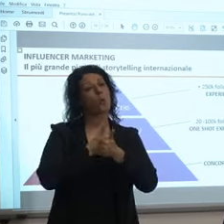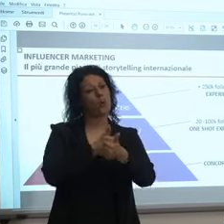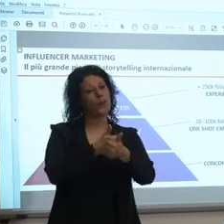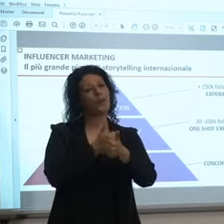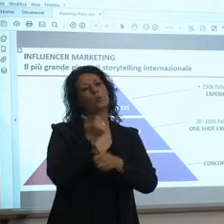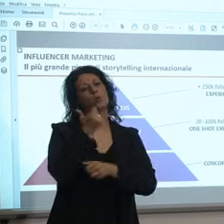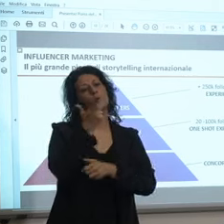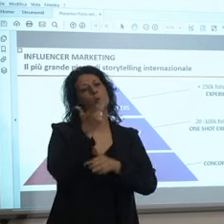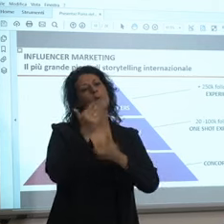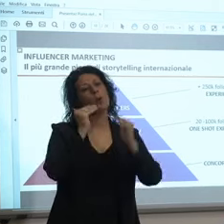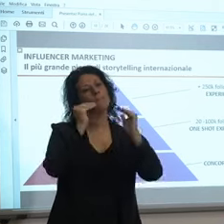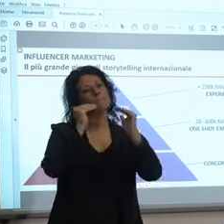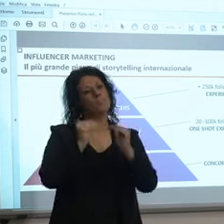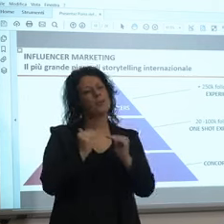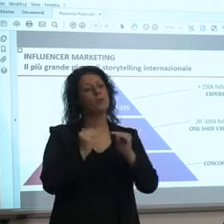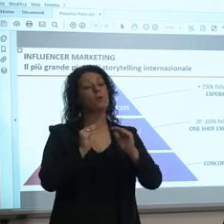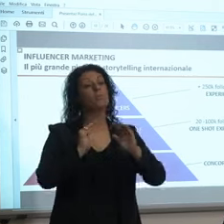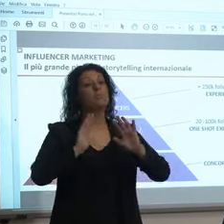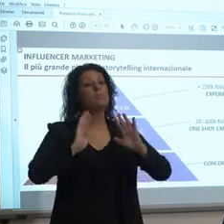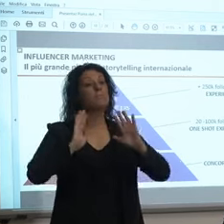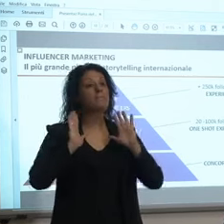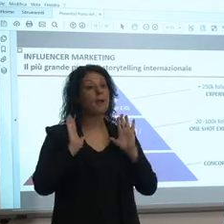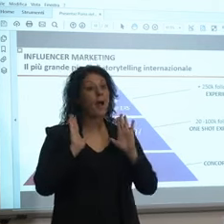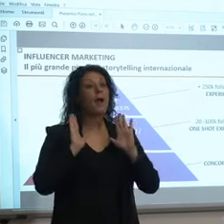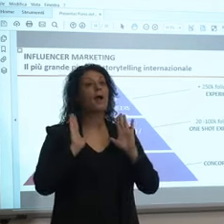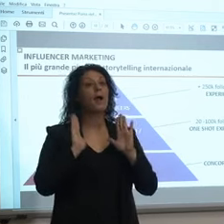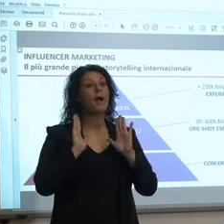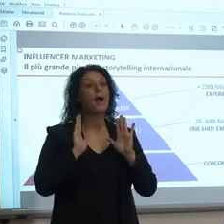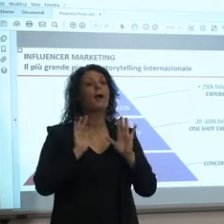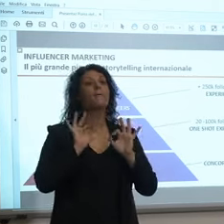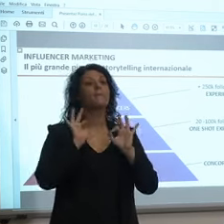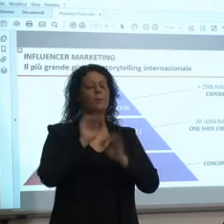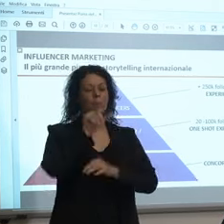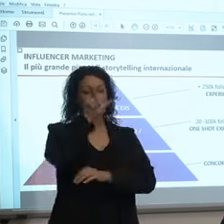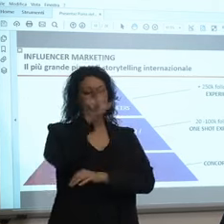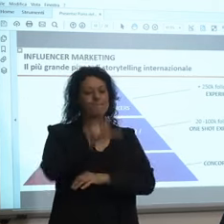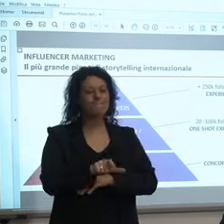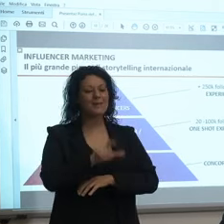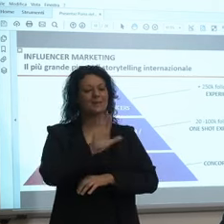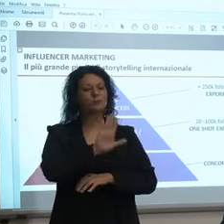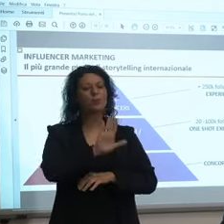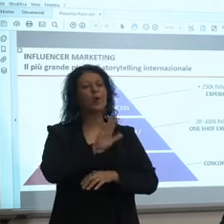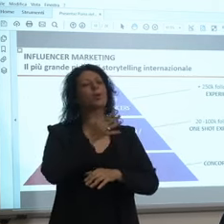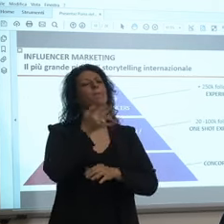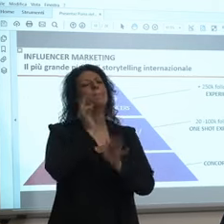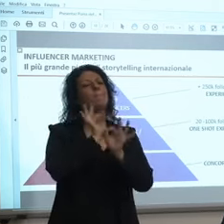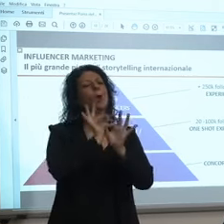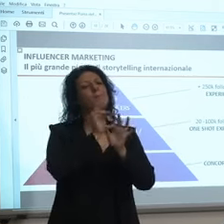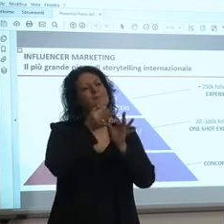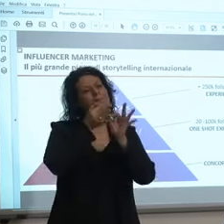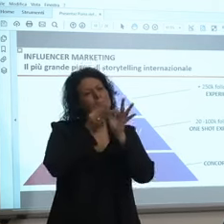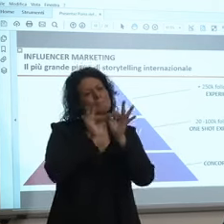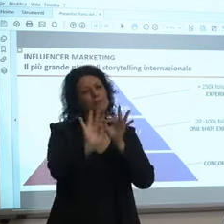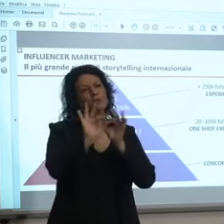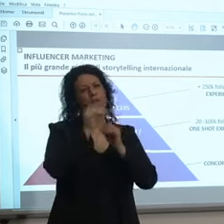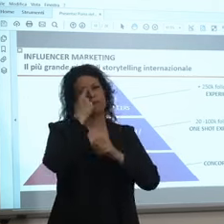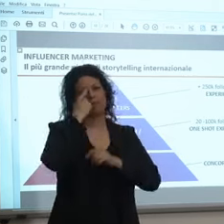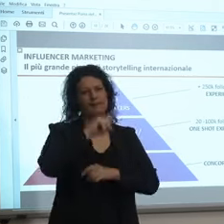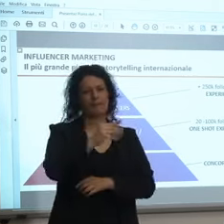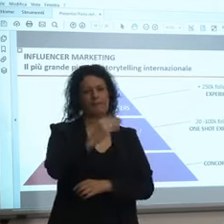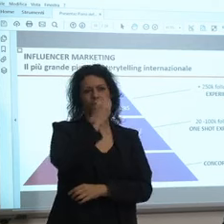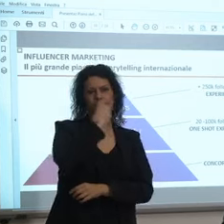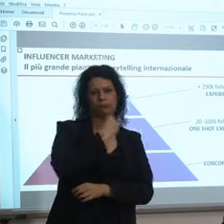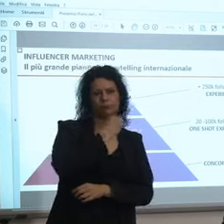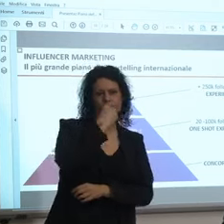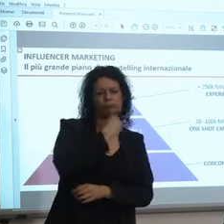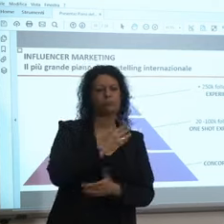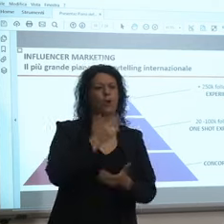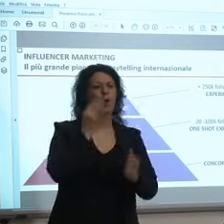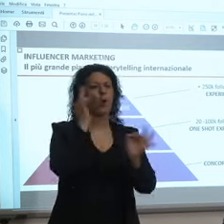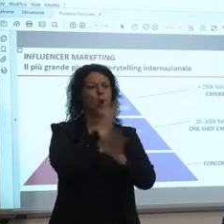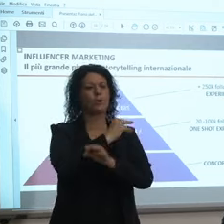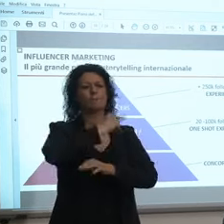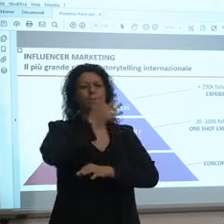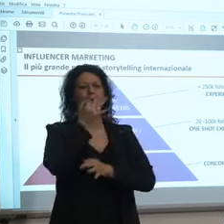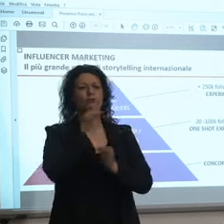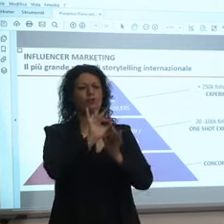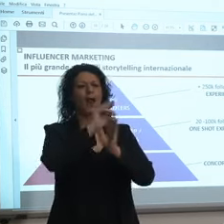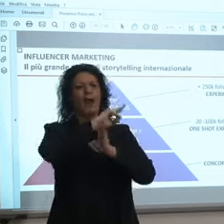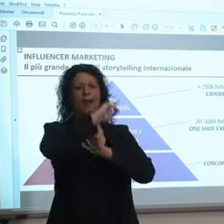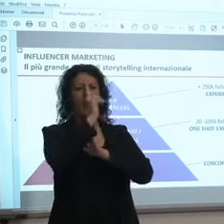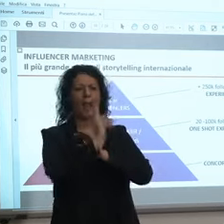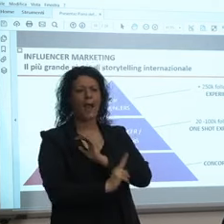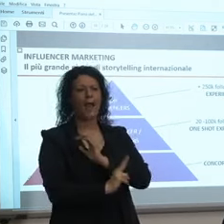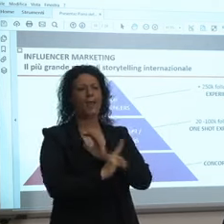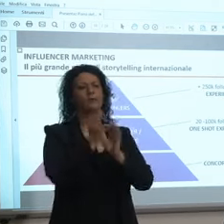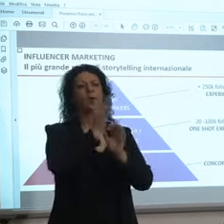fortemente targettizzati cioè gente per esempio specializzata sul food sul fitness sul bike sull'arte sulla vela